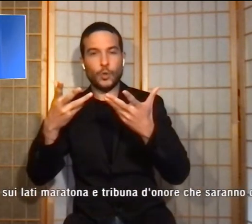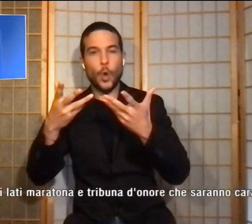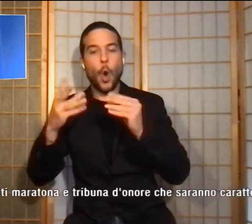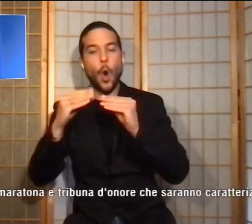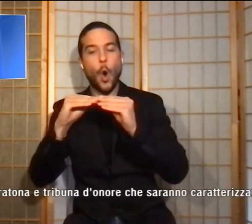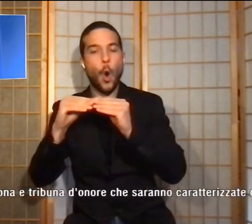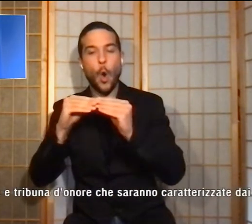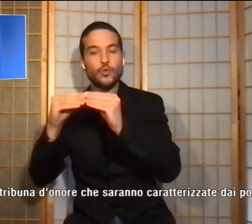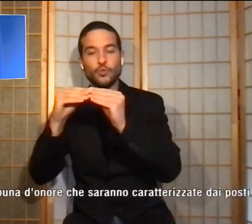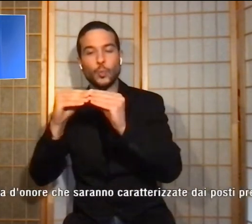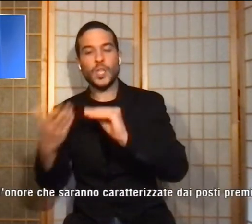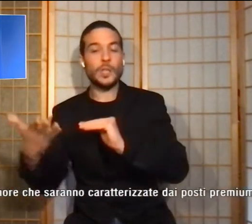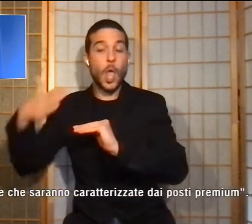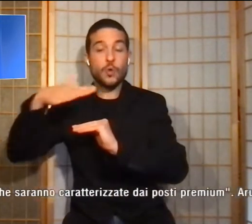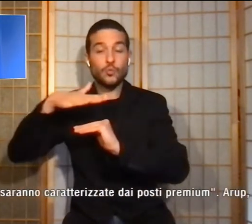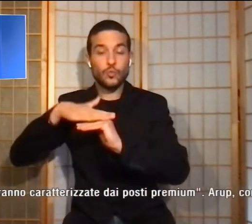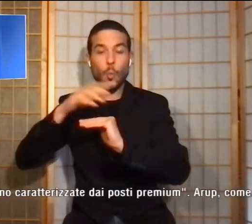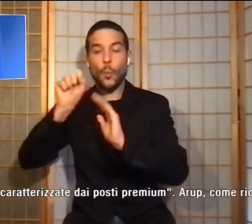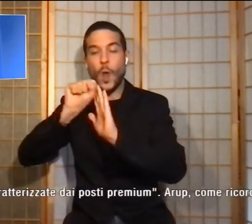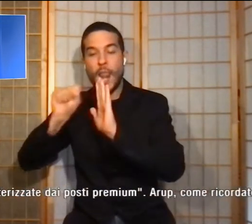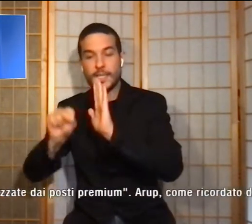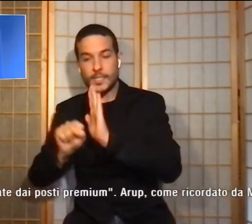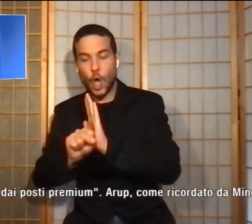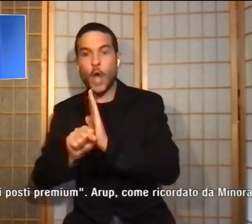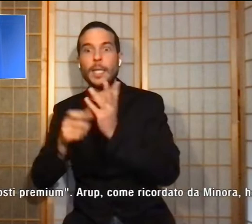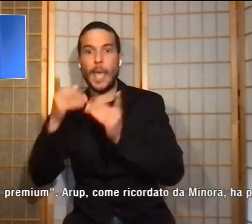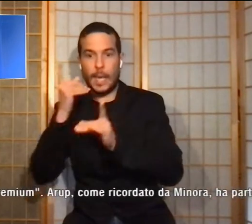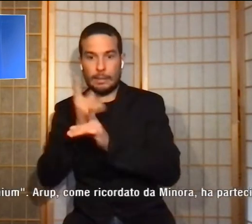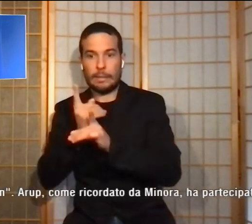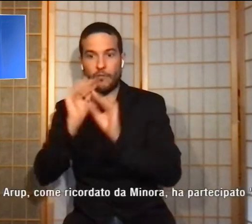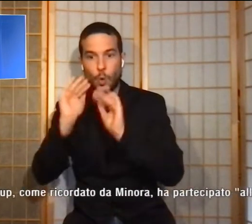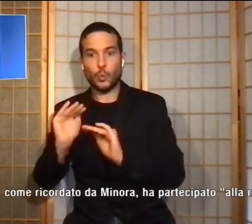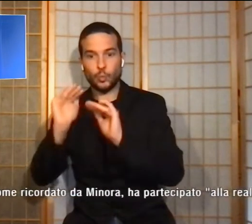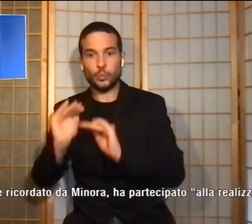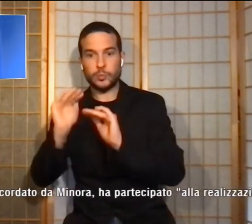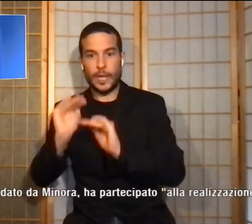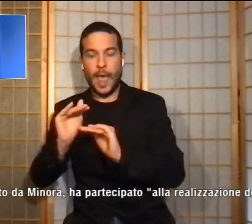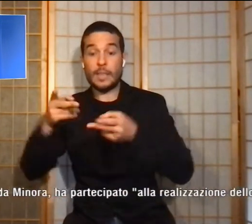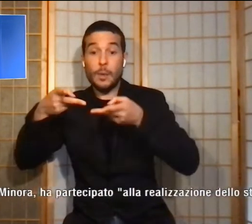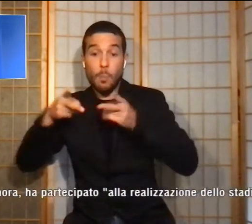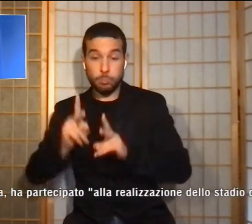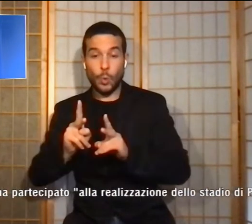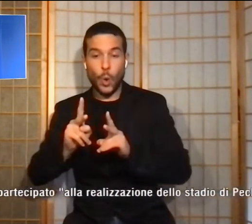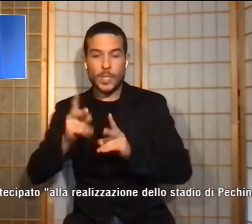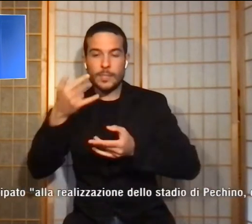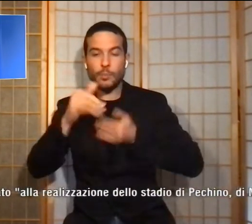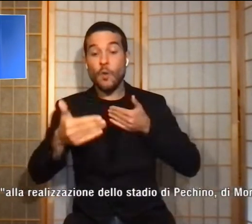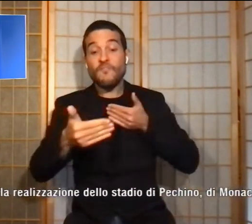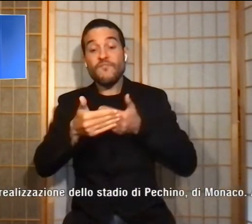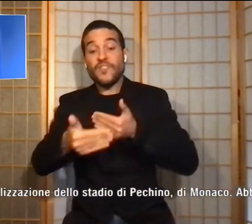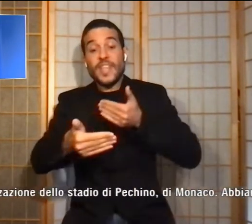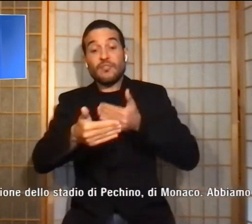tutelare e porteranno i posti a sedere più vicino al campo rispetto alla